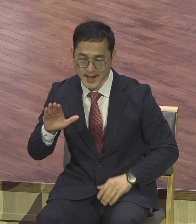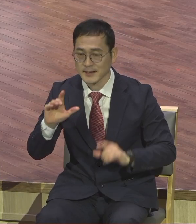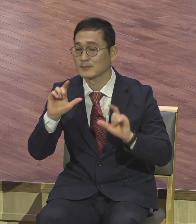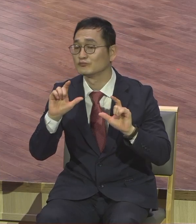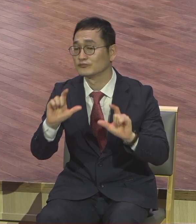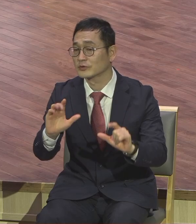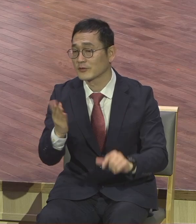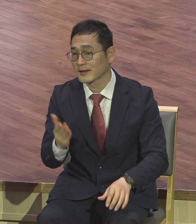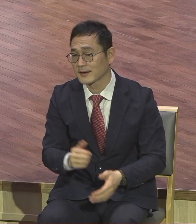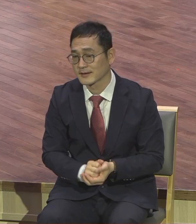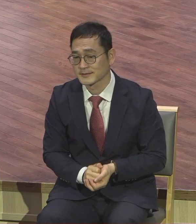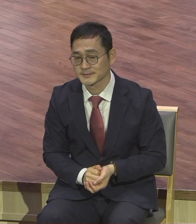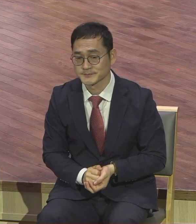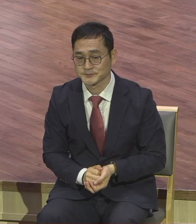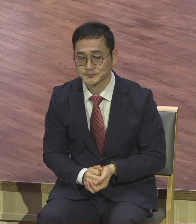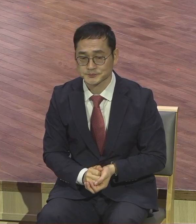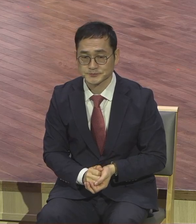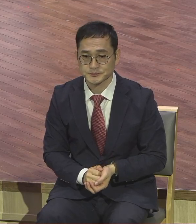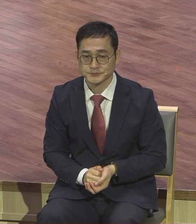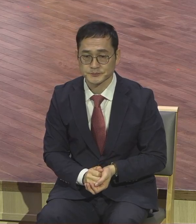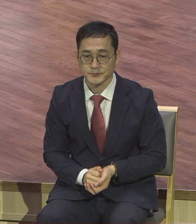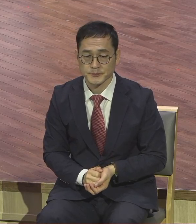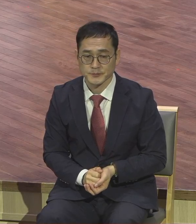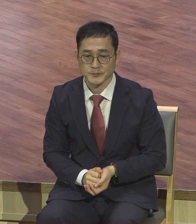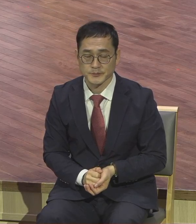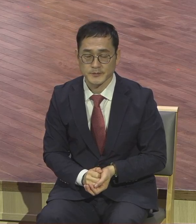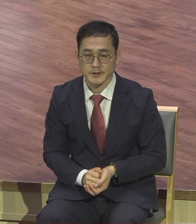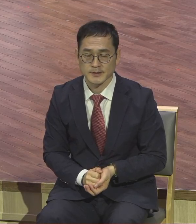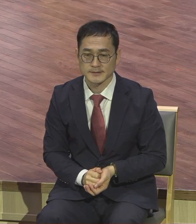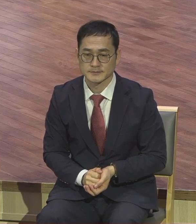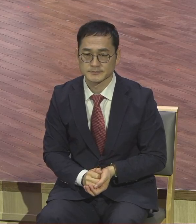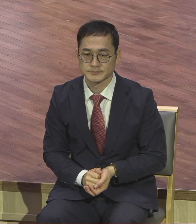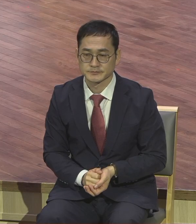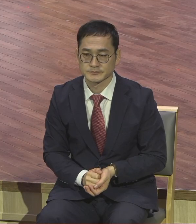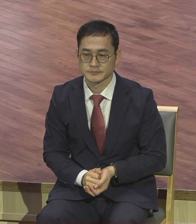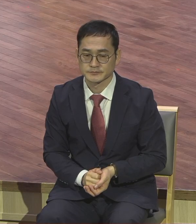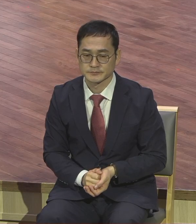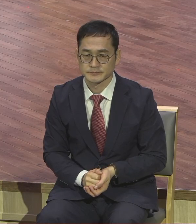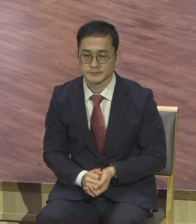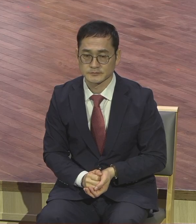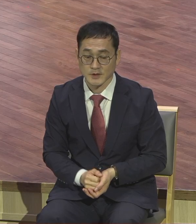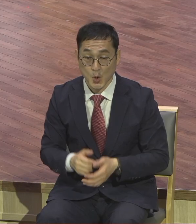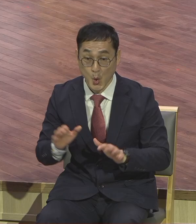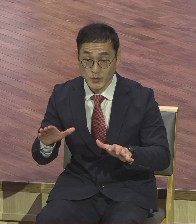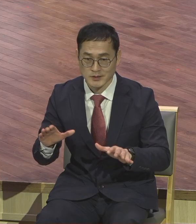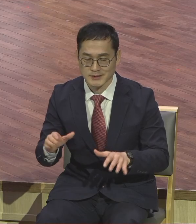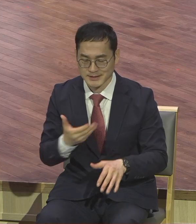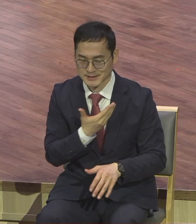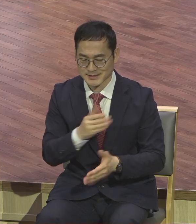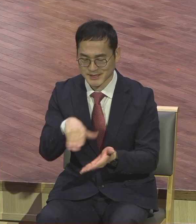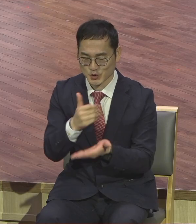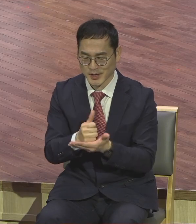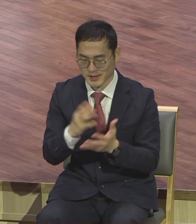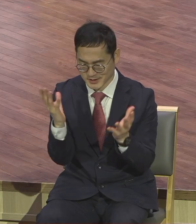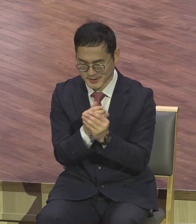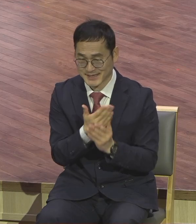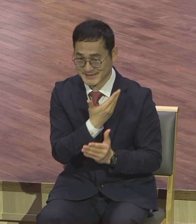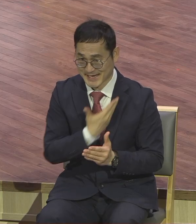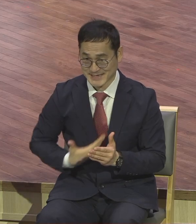오늘로 그리스도의 절대 제자 시리즈를 마치는데 예수 그리스도